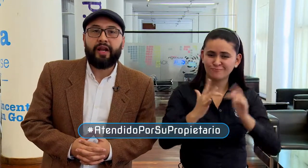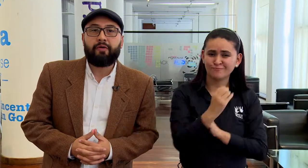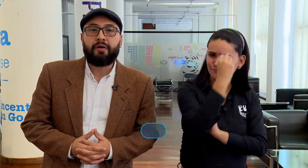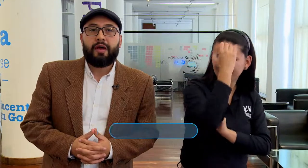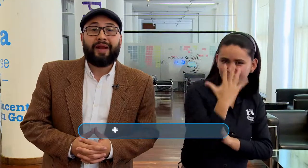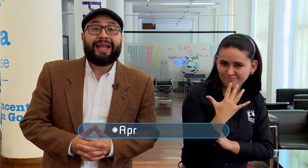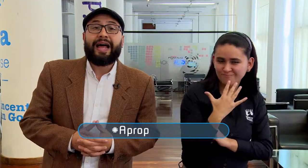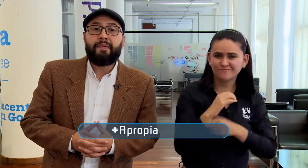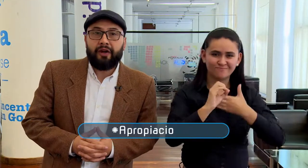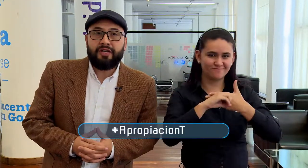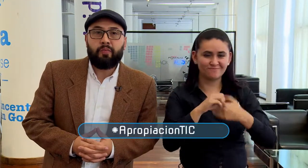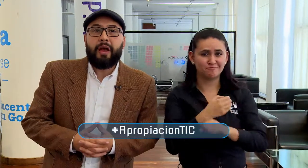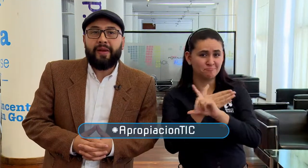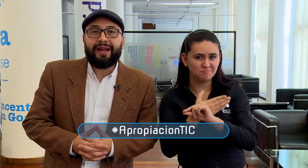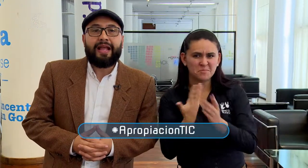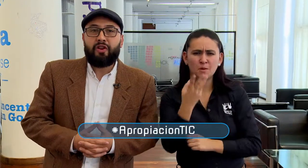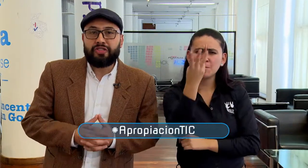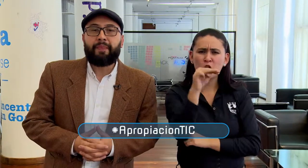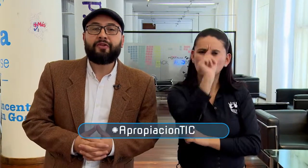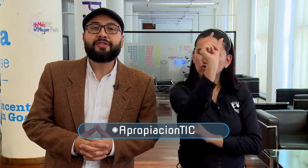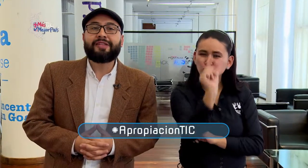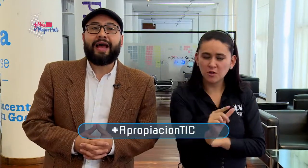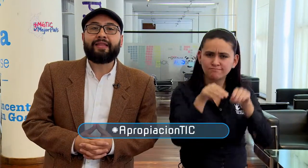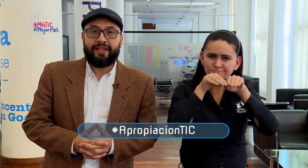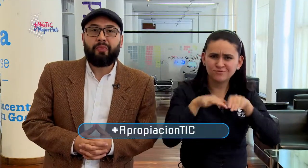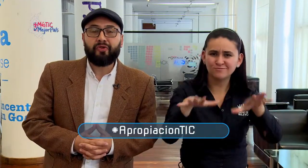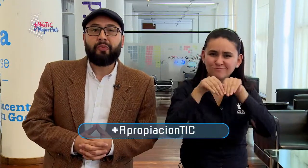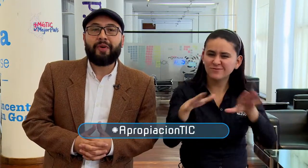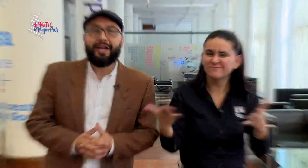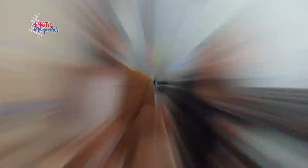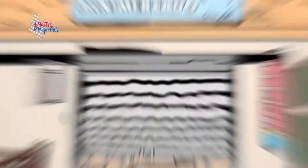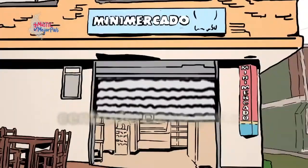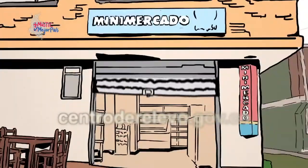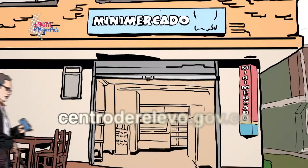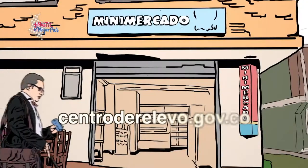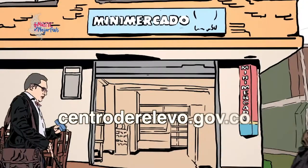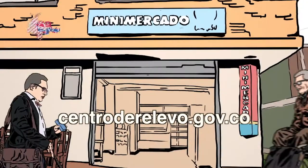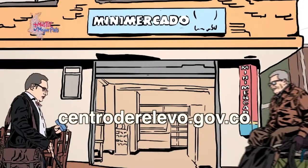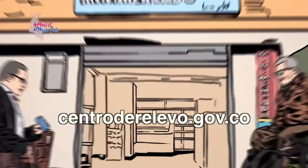Centro de Relevo, para que cada miércoles puedan ver los capítulos de Atendido por su propietario.